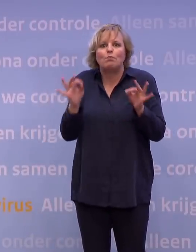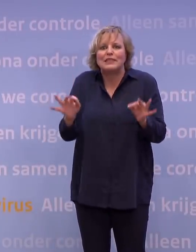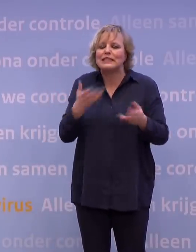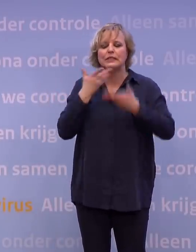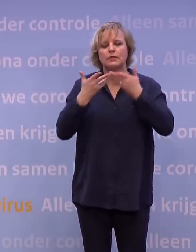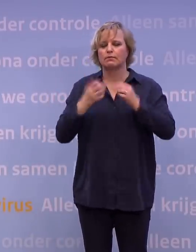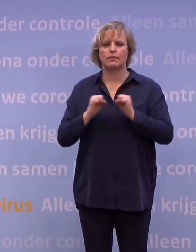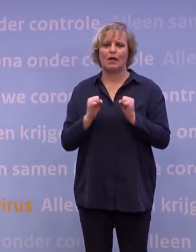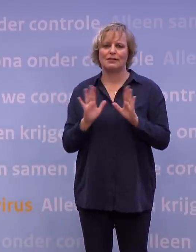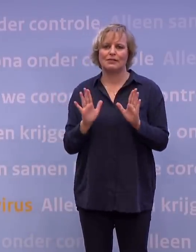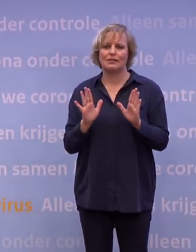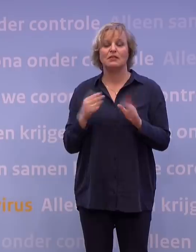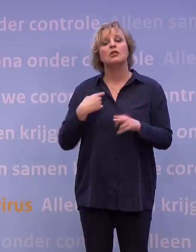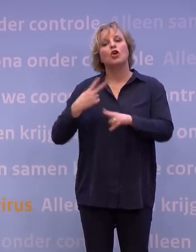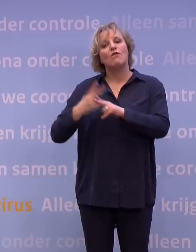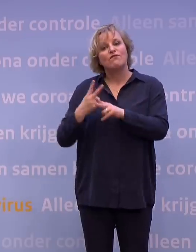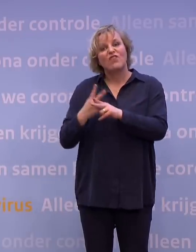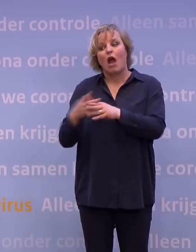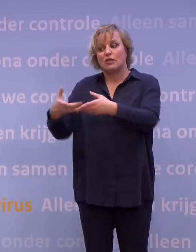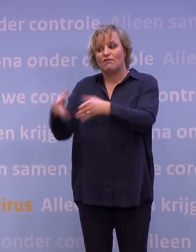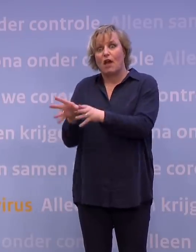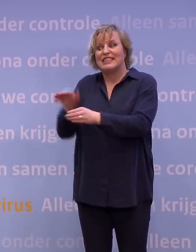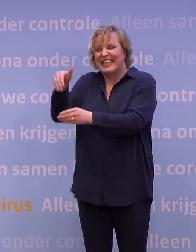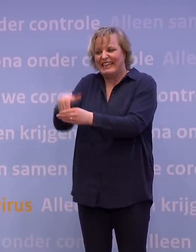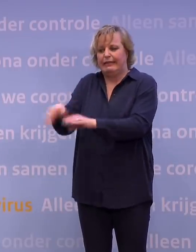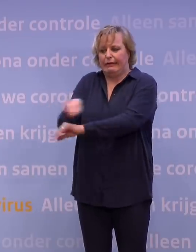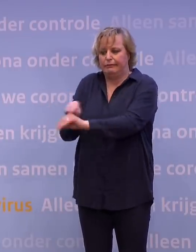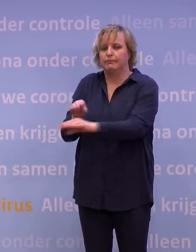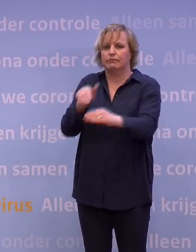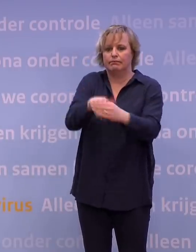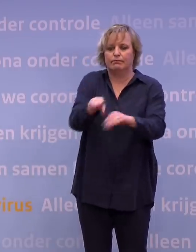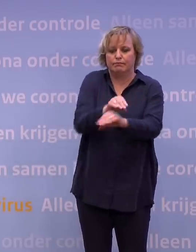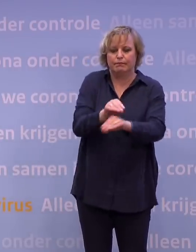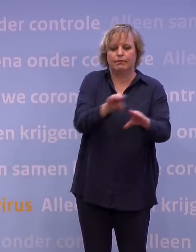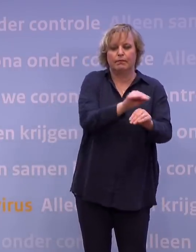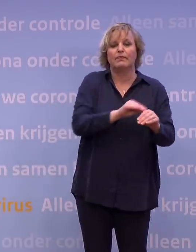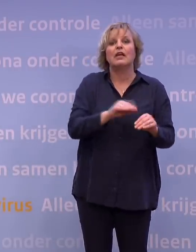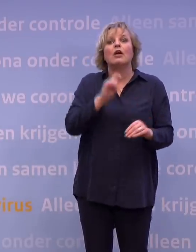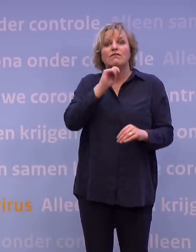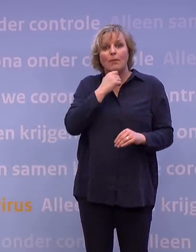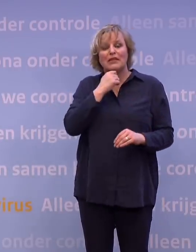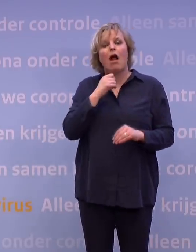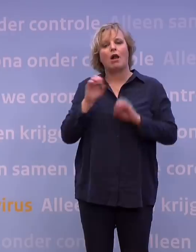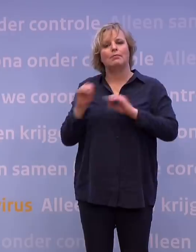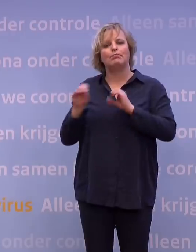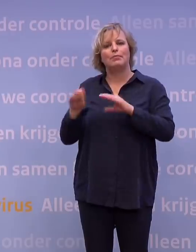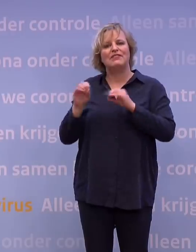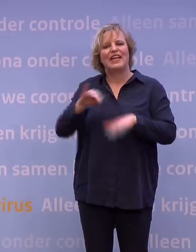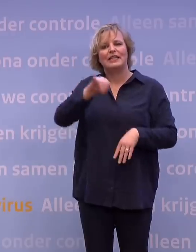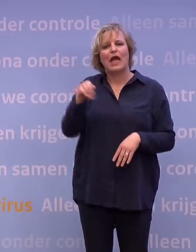verwacht ook dat fracties daar ook intern nog over zullen praten. Er is vanmiddag volgens mij ook nog een briefing voorzien door Jaap van Dissel van het RIVM,